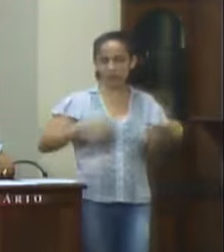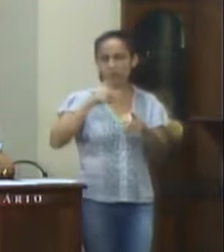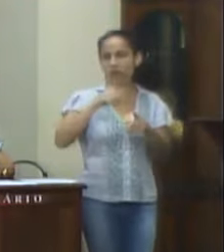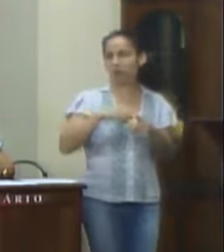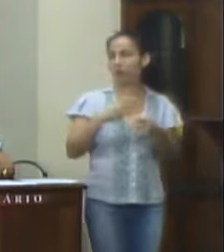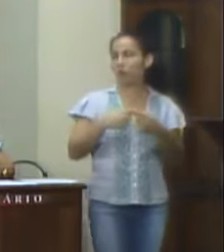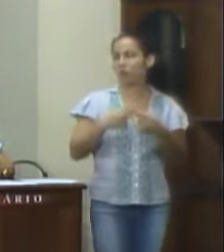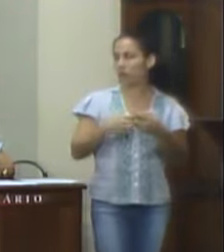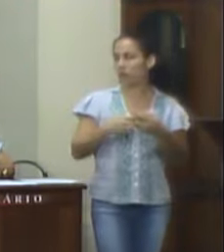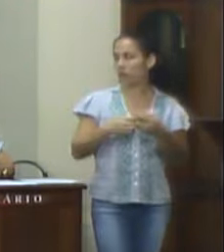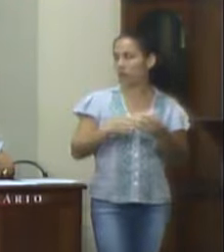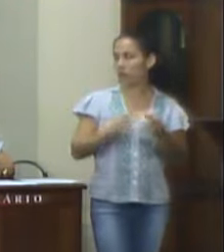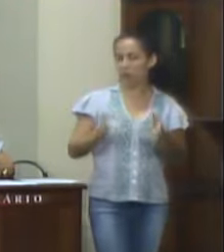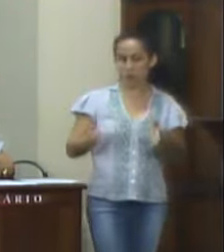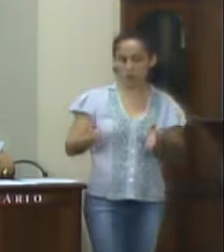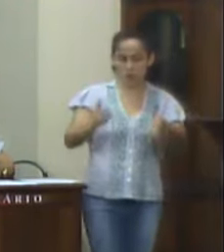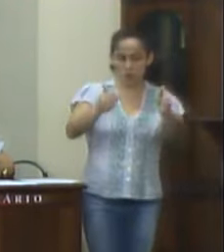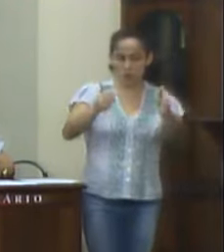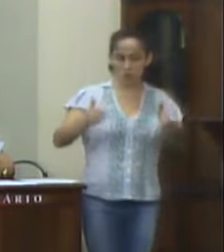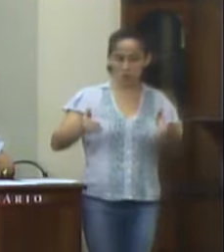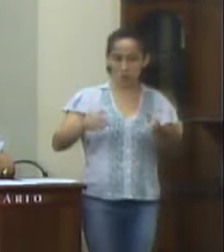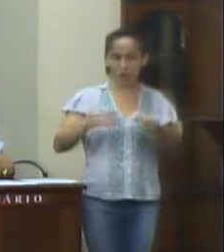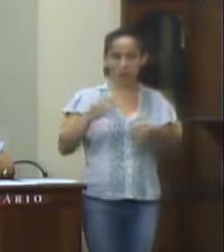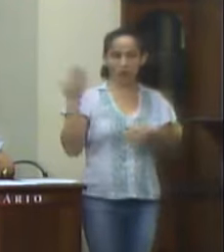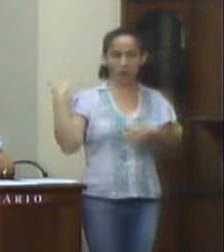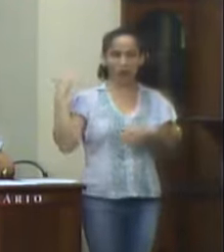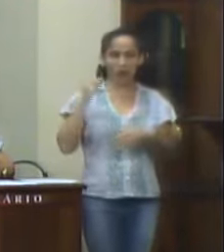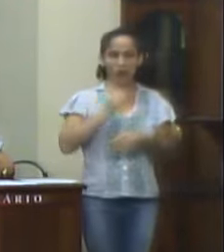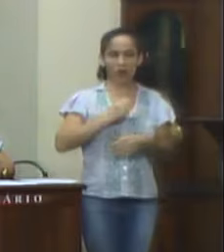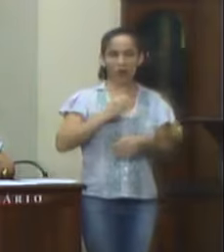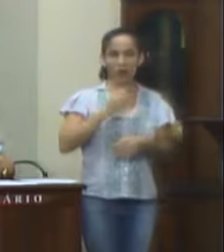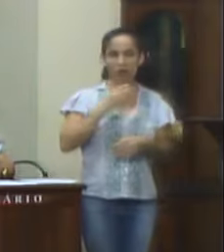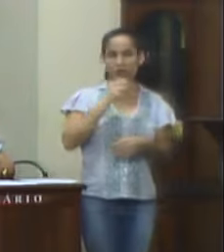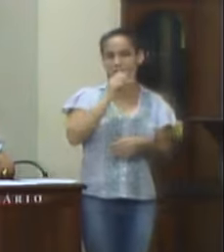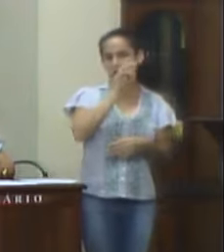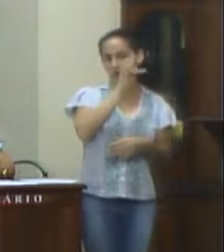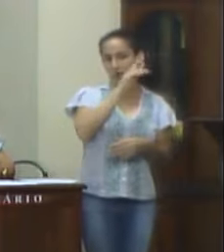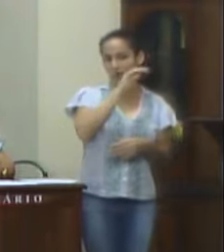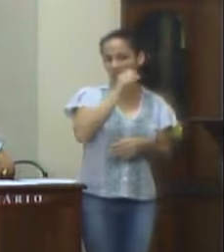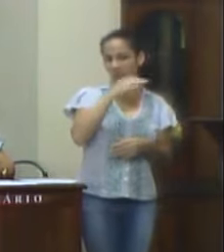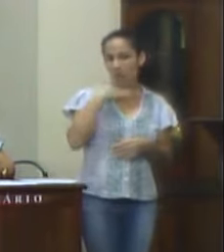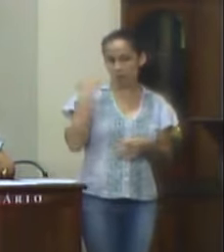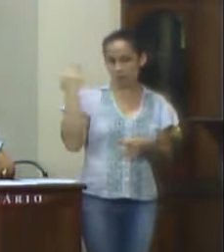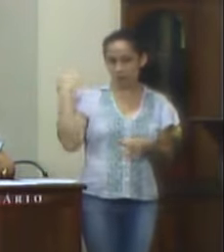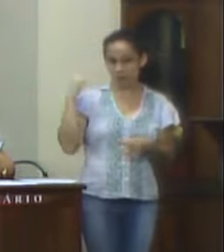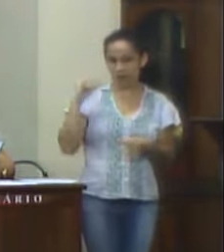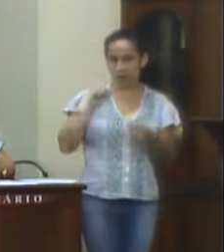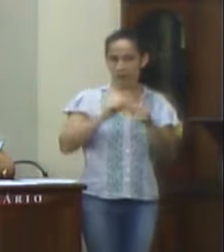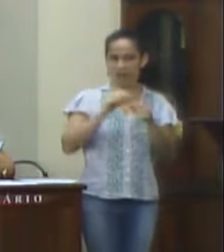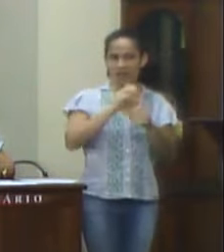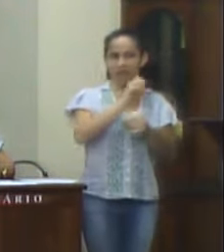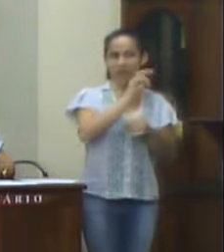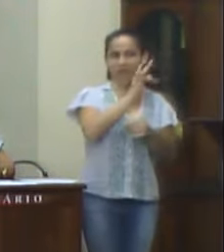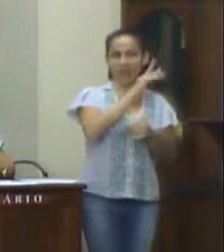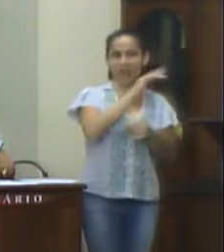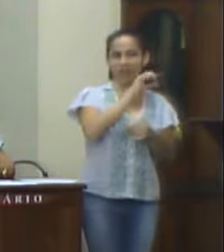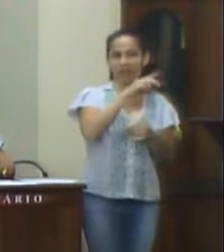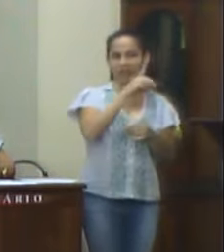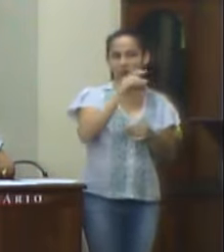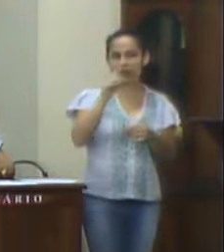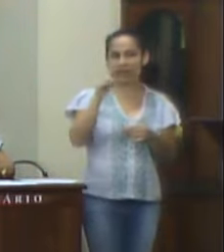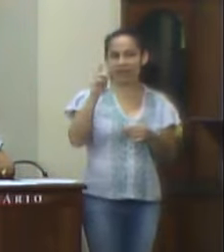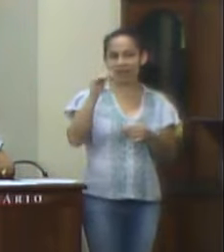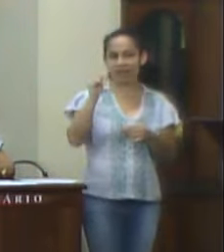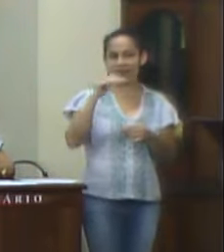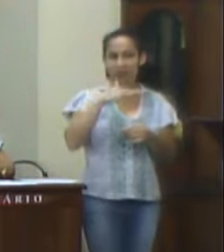Justificativa. Esse muro foi construído ainda na época do saudoso prefeito Fernando Graça. Ocorre que, em tempos áureos, Valença era uma cidade realmente